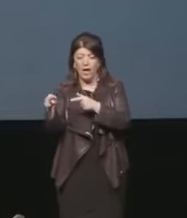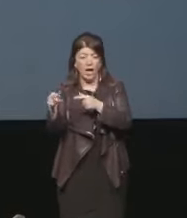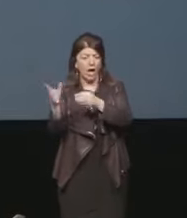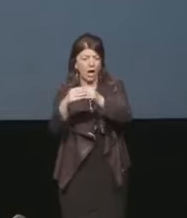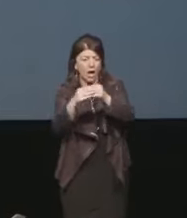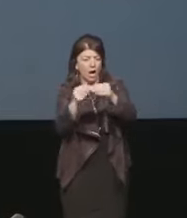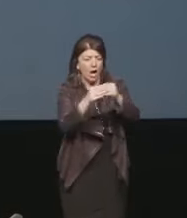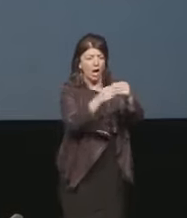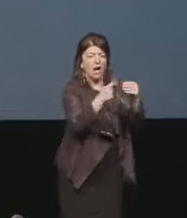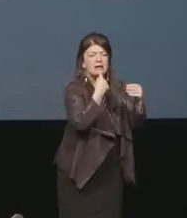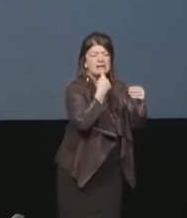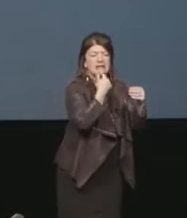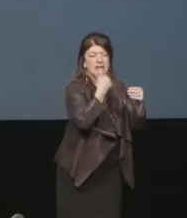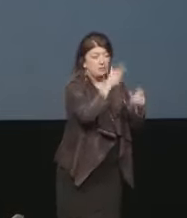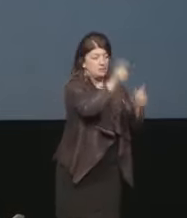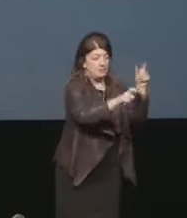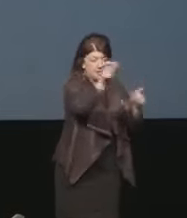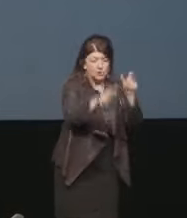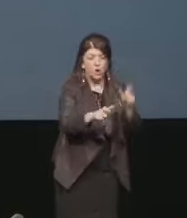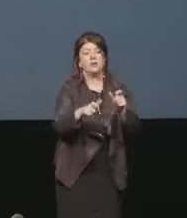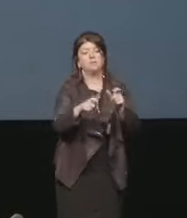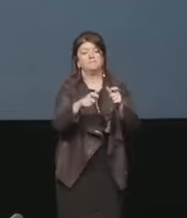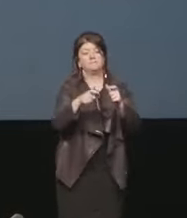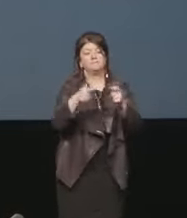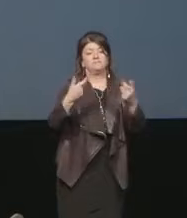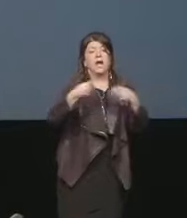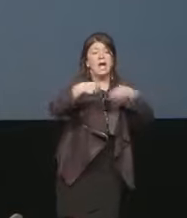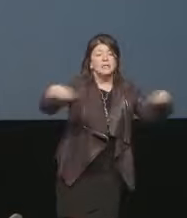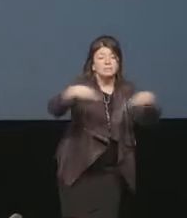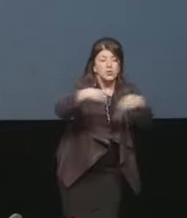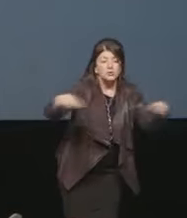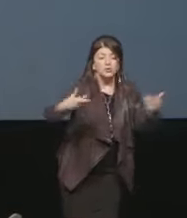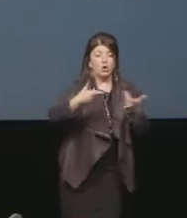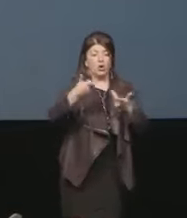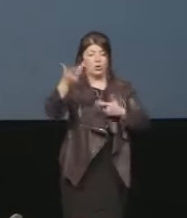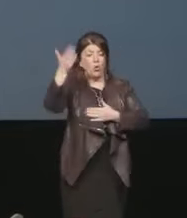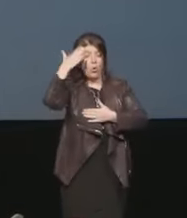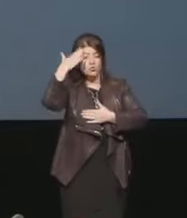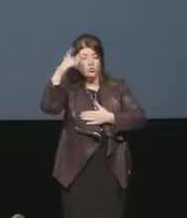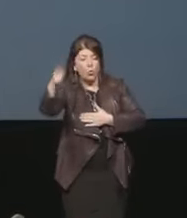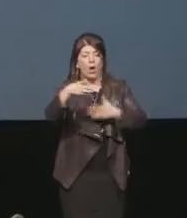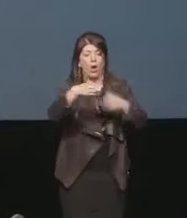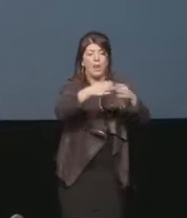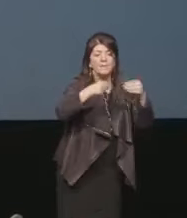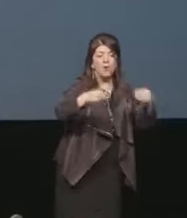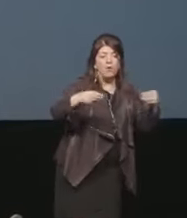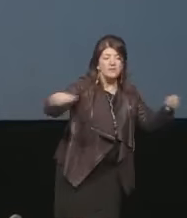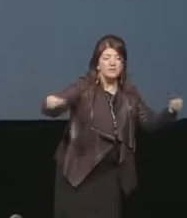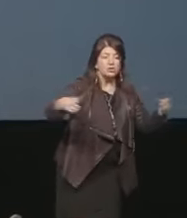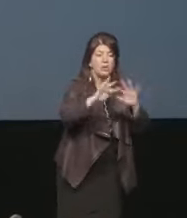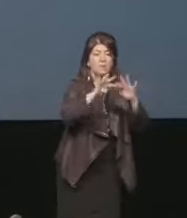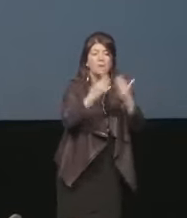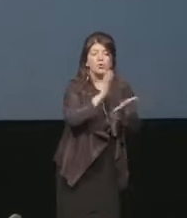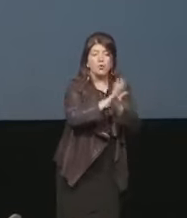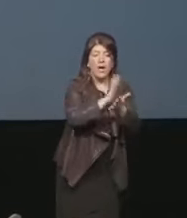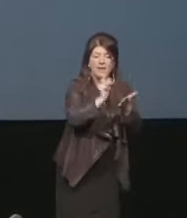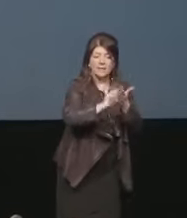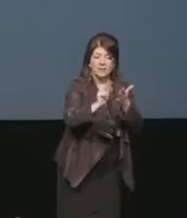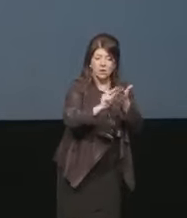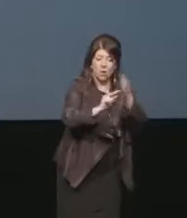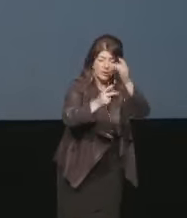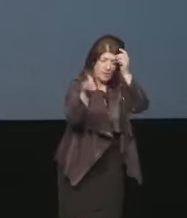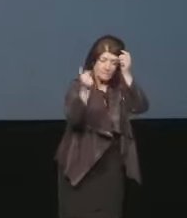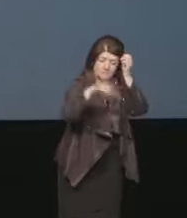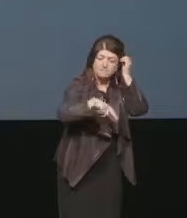agli espositori ai giornalisti ai tecnici della comunicazione alle scuole ai professionisti del mondo dell'editoria ed ovviamente